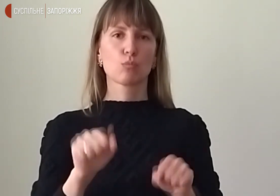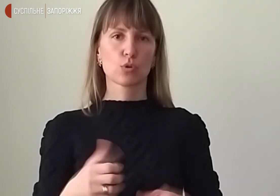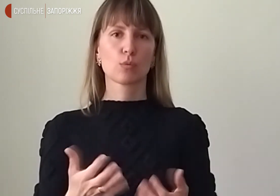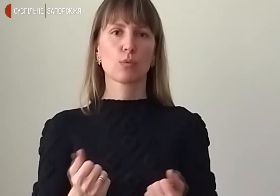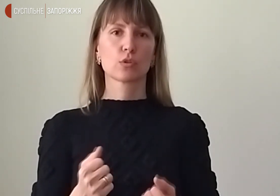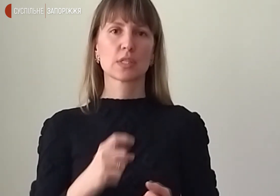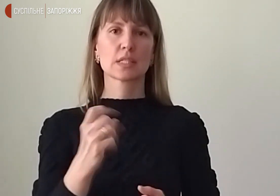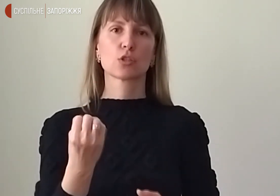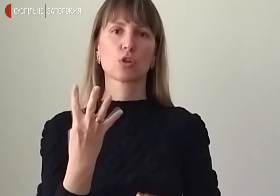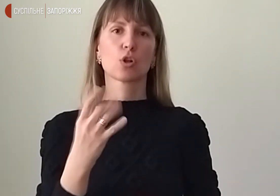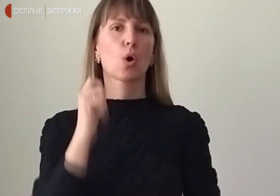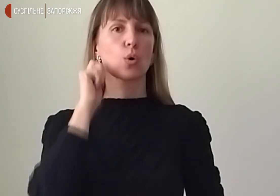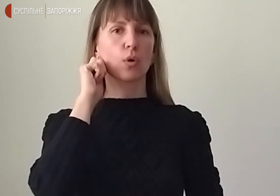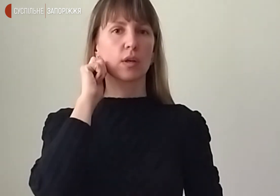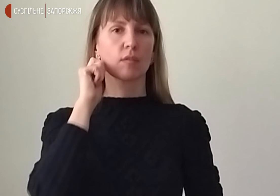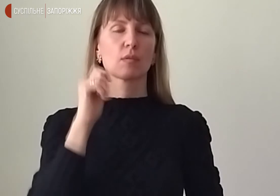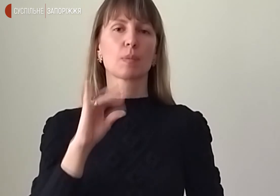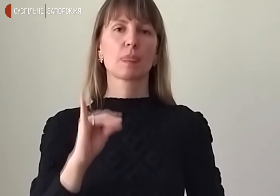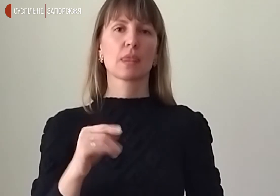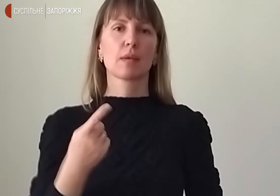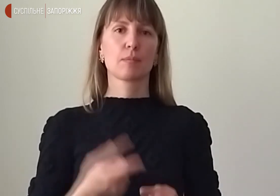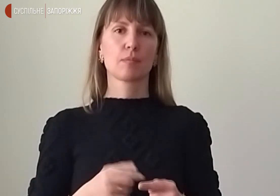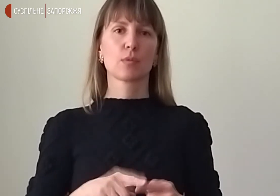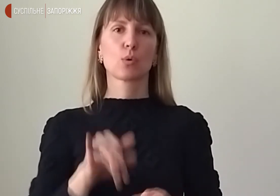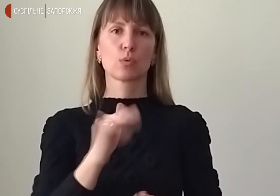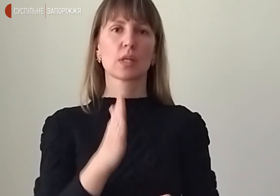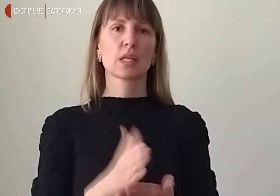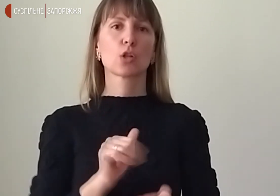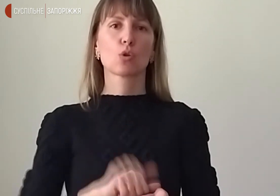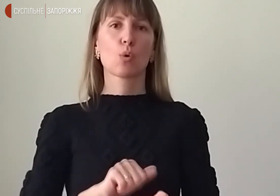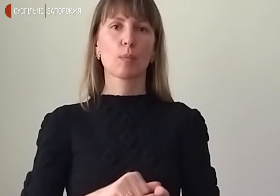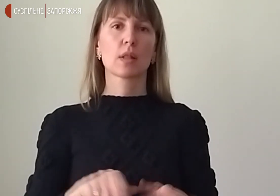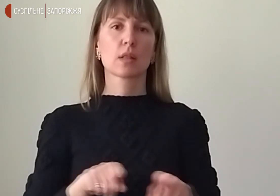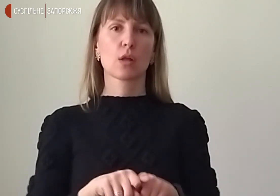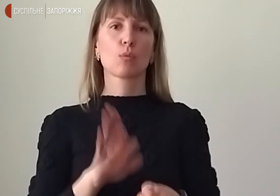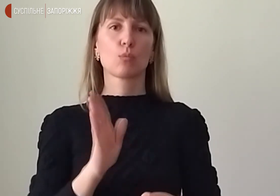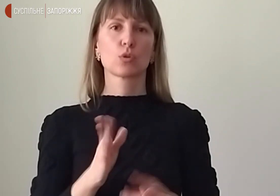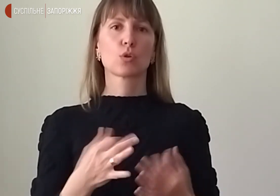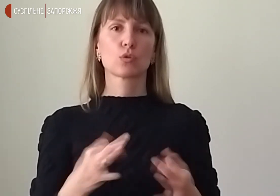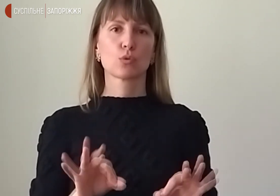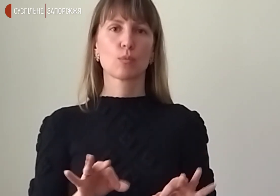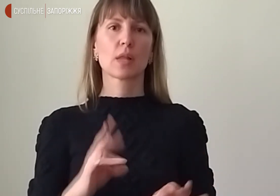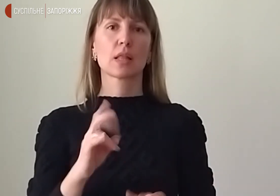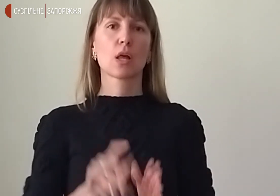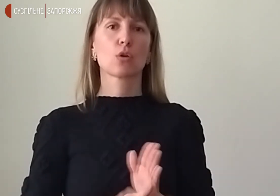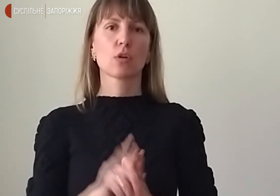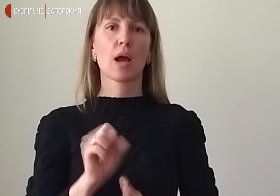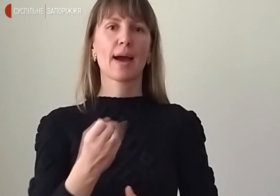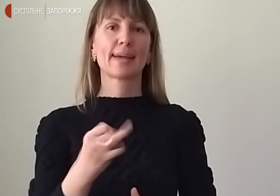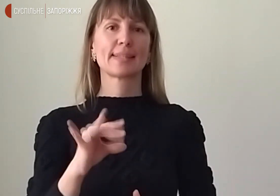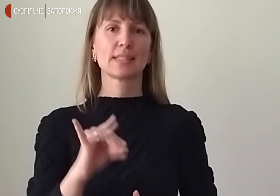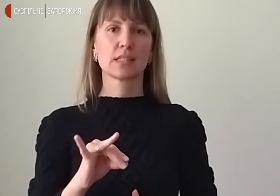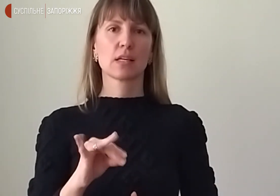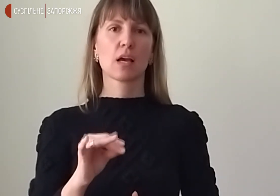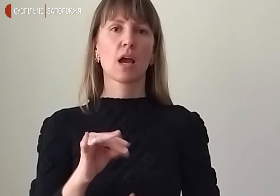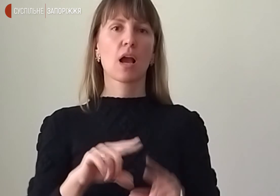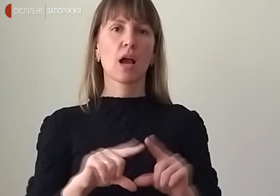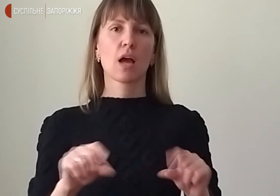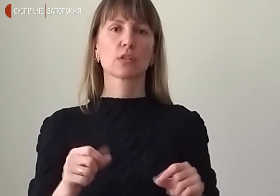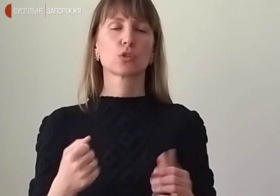14 років, і, відповідно, в неї є документ, також буде доступний саме на основі IT-карта. Що стосується дітей до 14